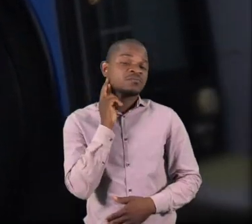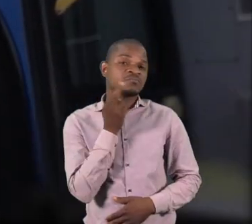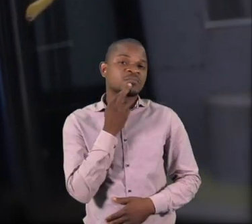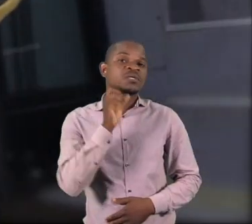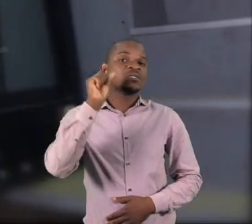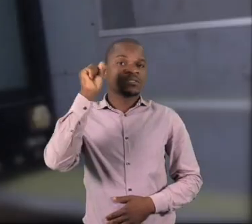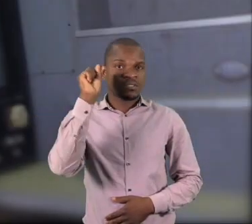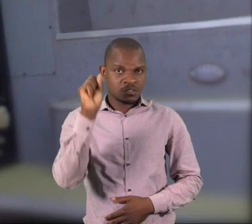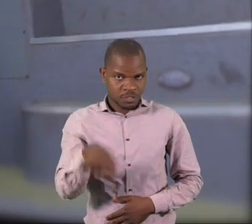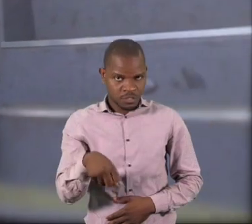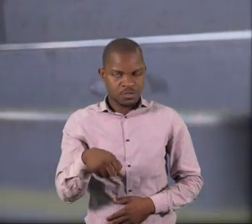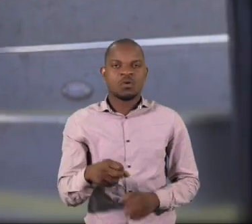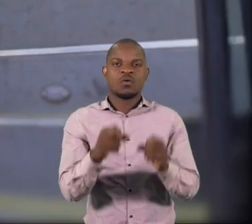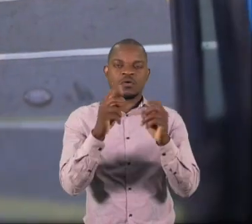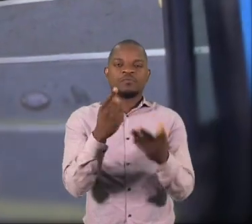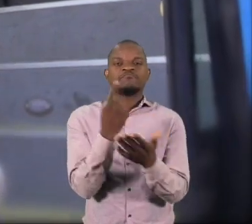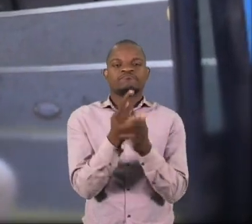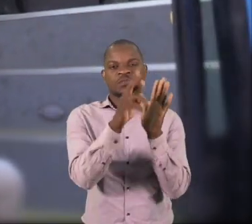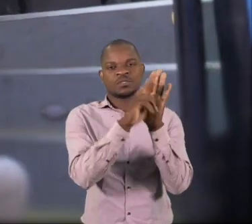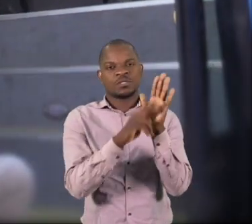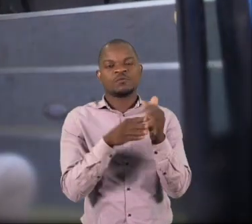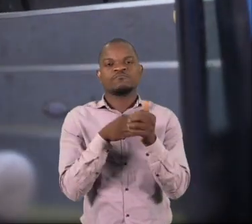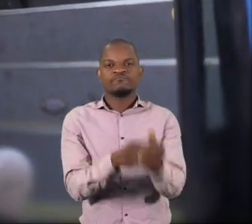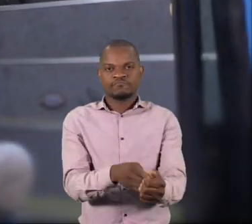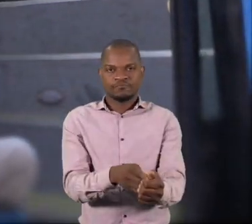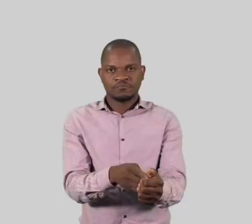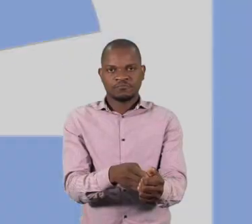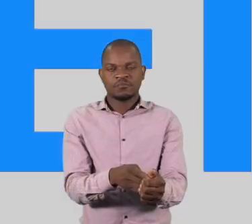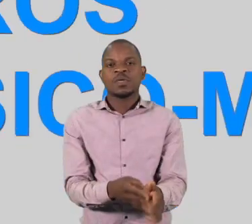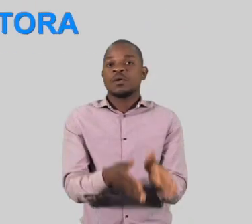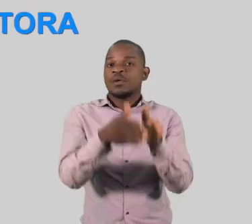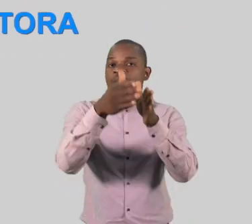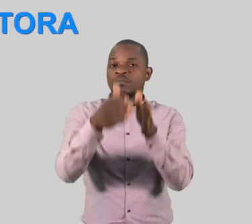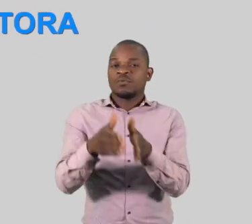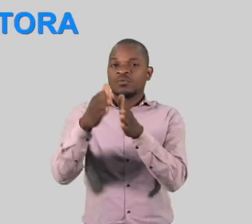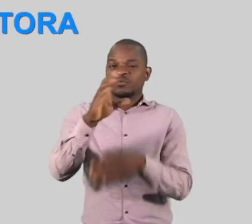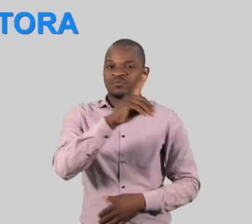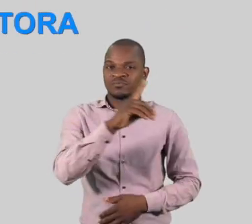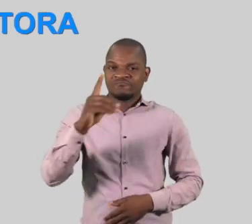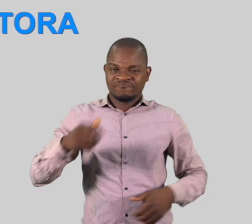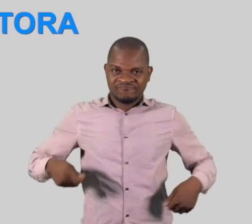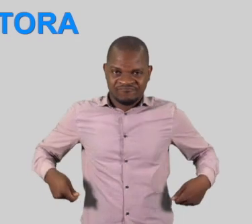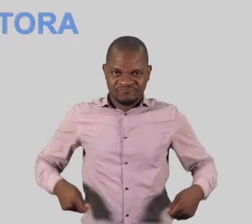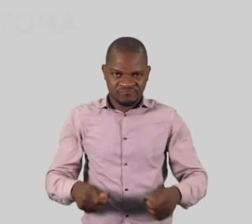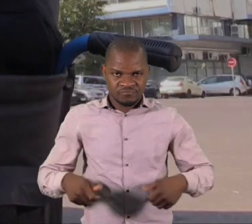em caso de resposta positiva, seguir os seguintes métodos. Passageiros com deficiência física motora.